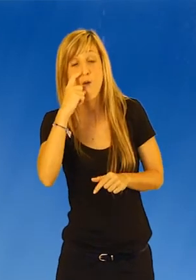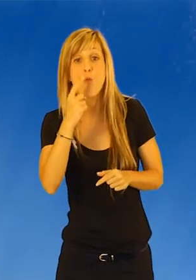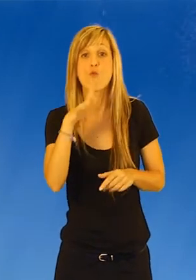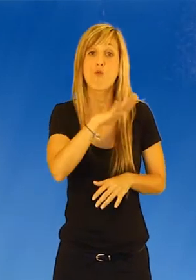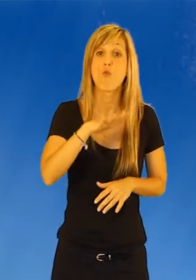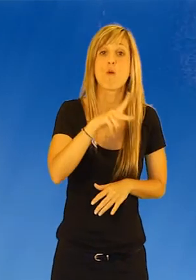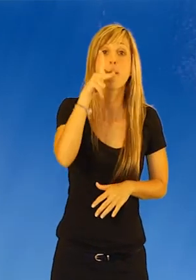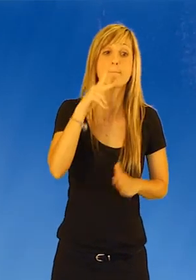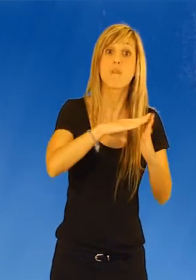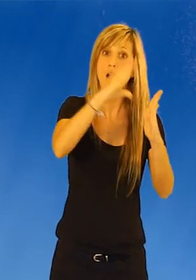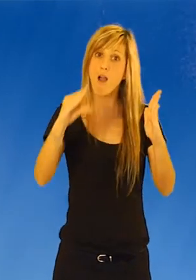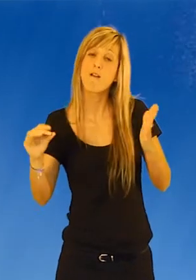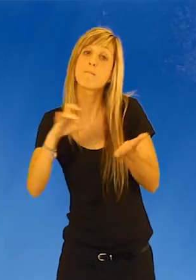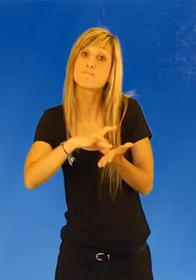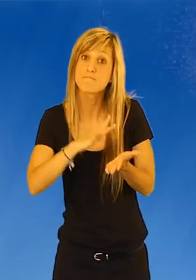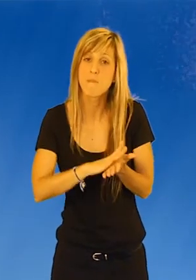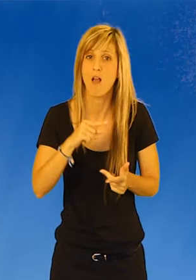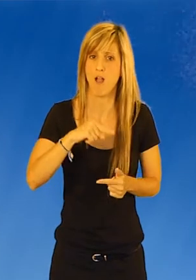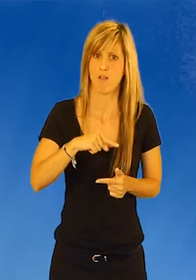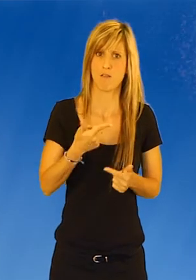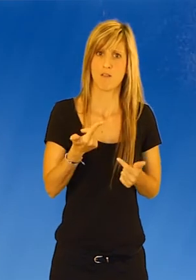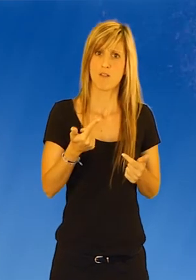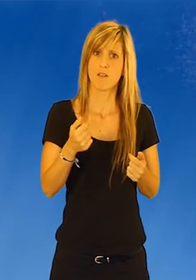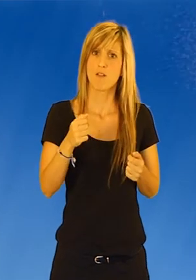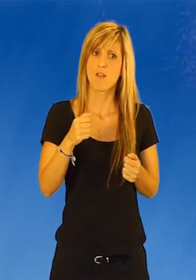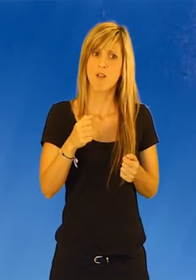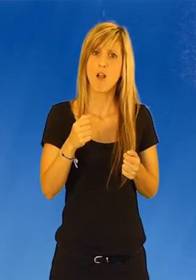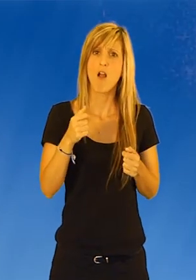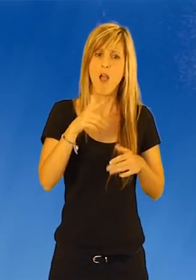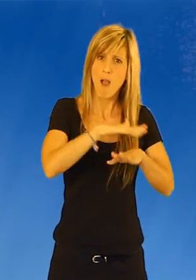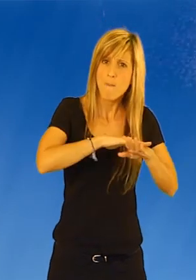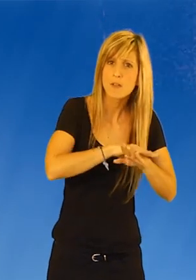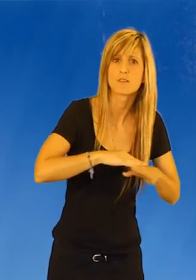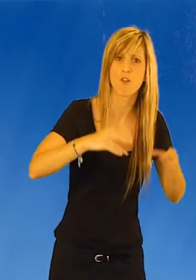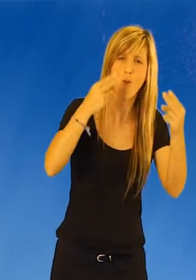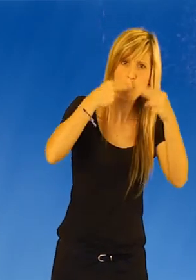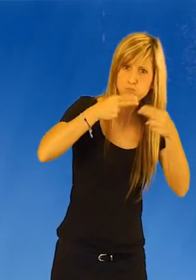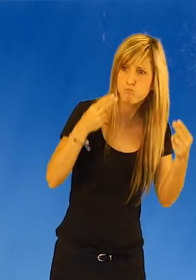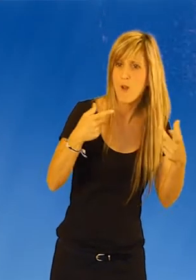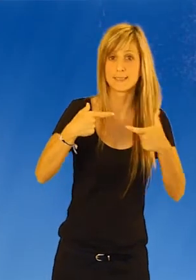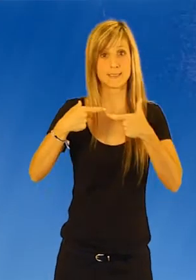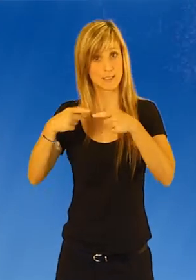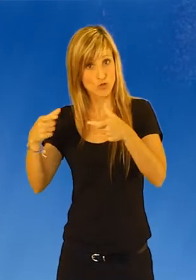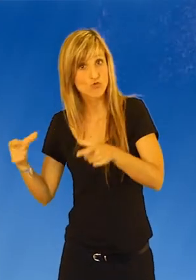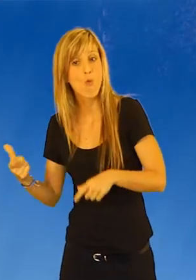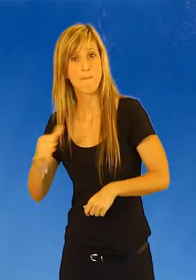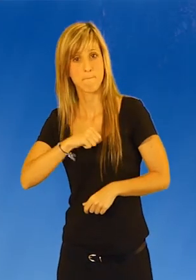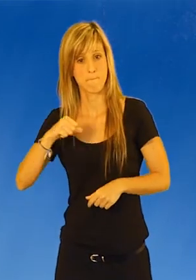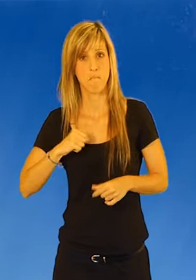en el Palacio de Ferias y Congresos de Málaga, quiere convertirse en un punto de encuentro entre la Administración Pública y el sector